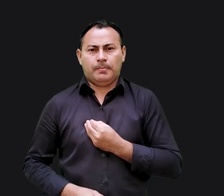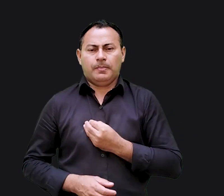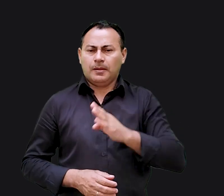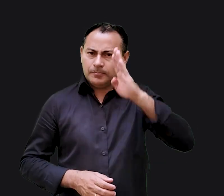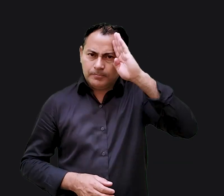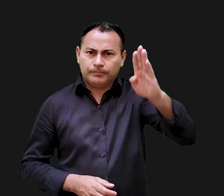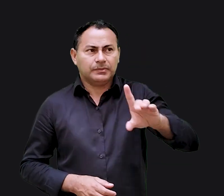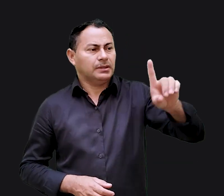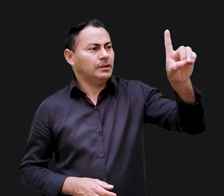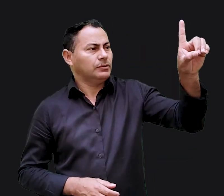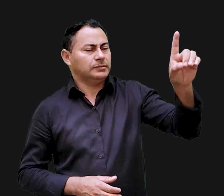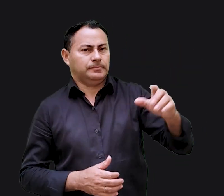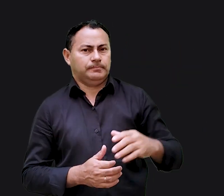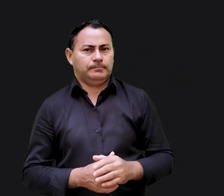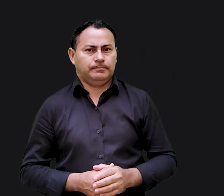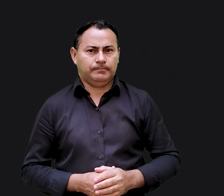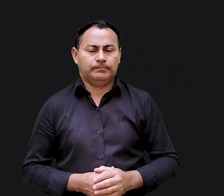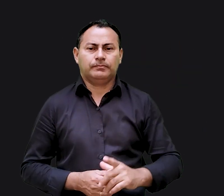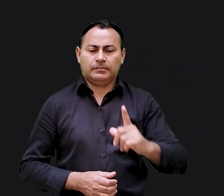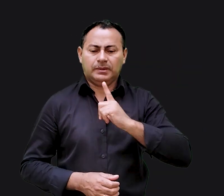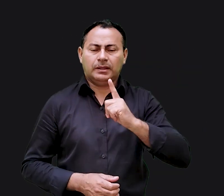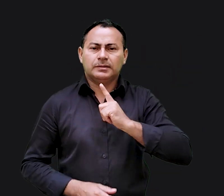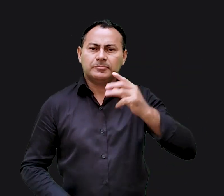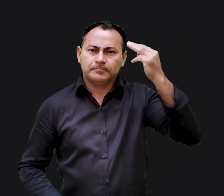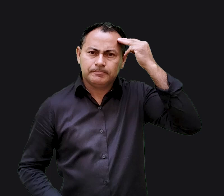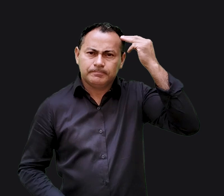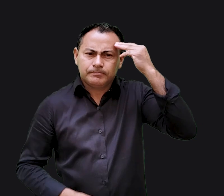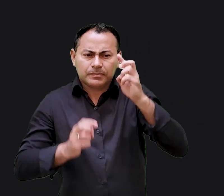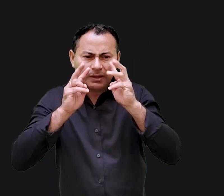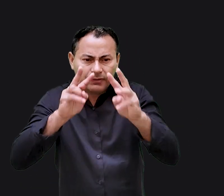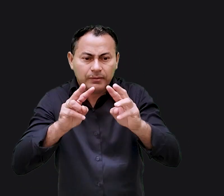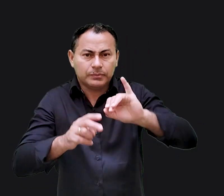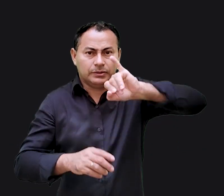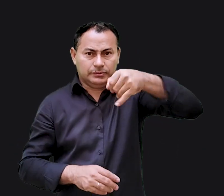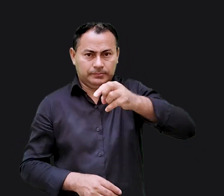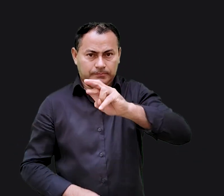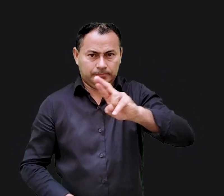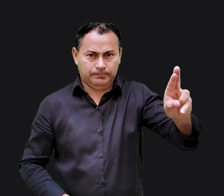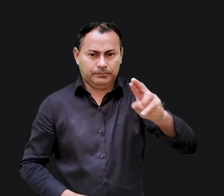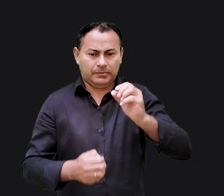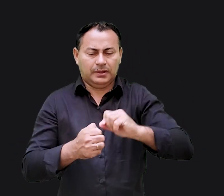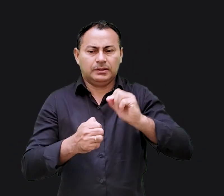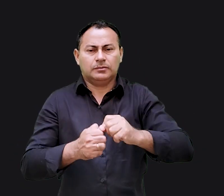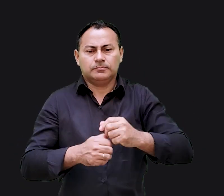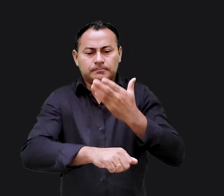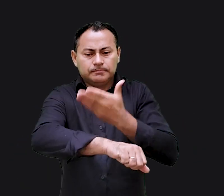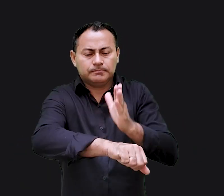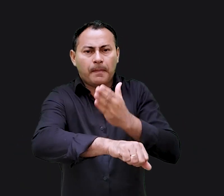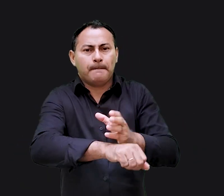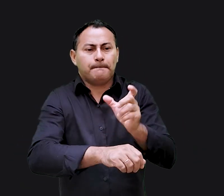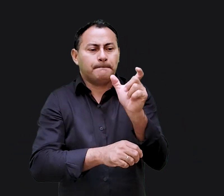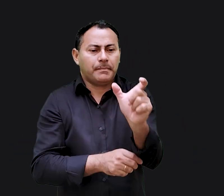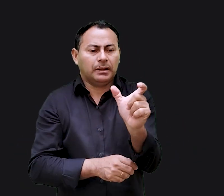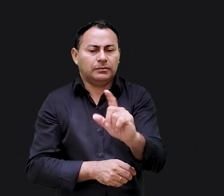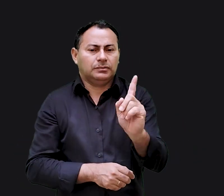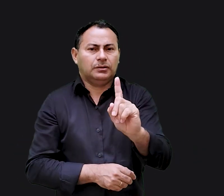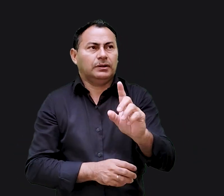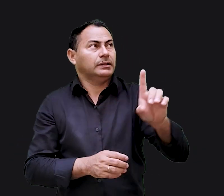de viver, a essência de Deus. Tendo isso em mente, observamos que Jeremias está fazendo uma aplicação da palavra,